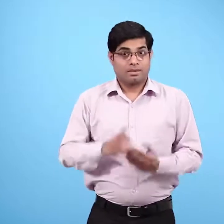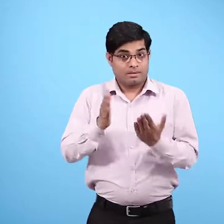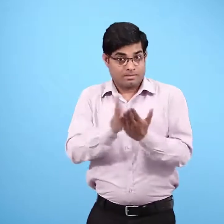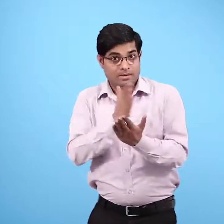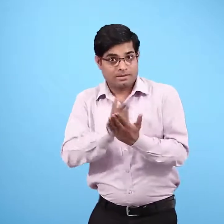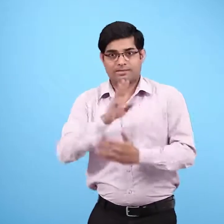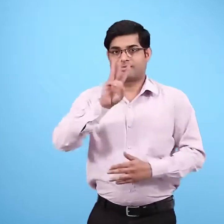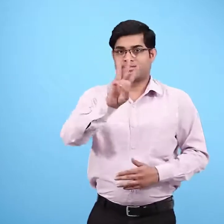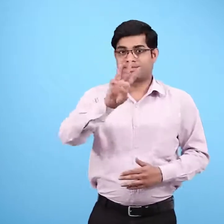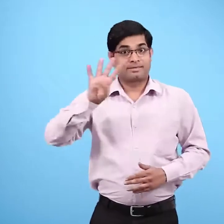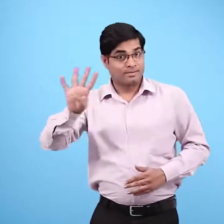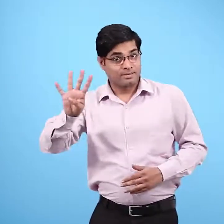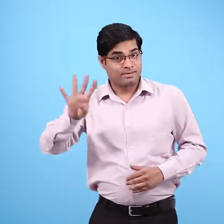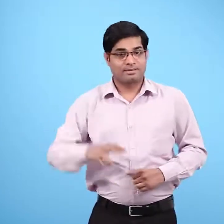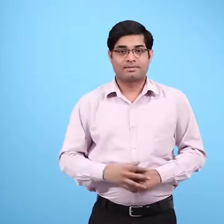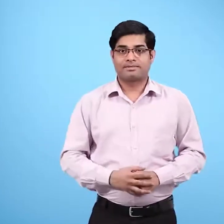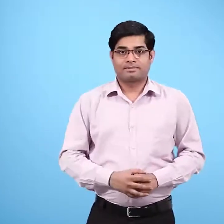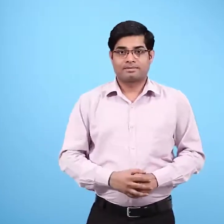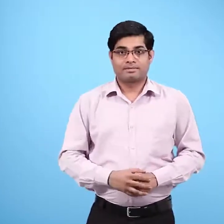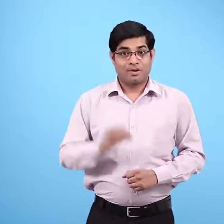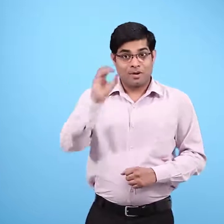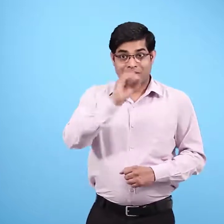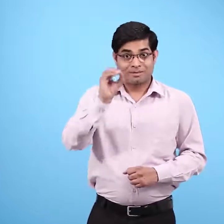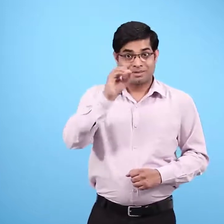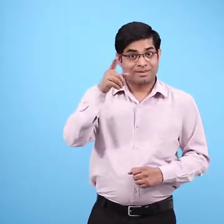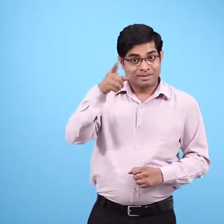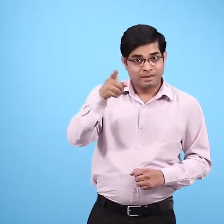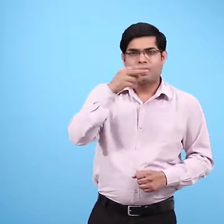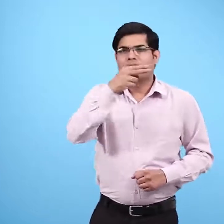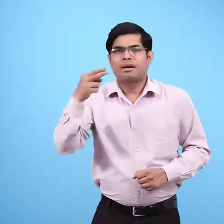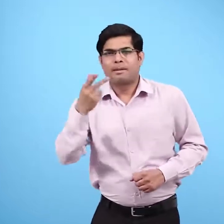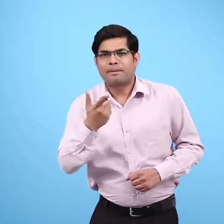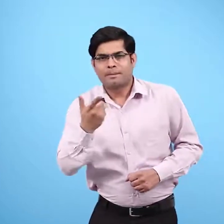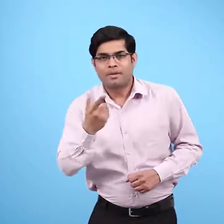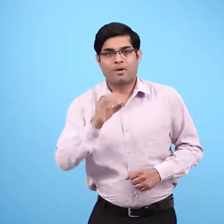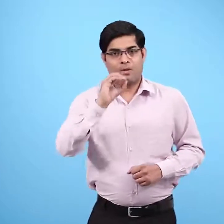प्रिष्ट चौंतीस ओडिशा के कालहांडी जिले के बारे में पढ़ो